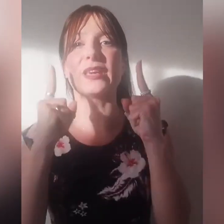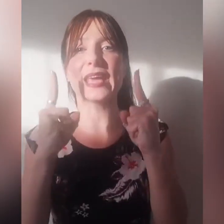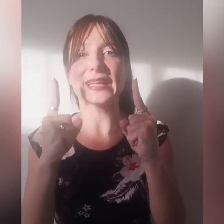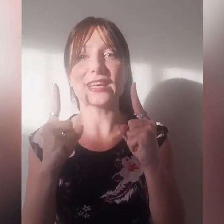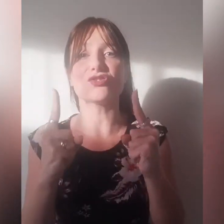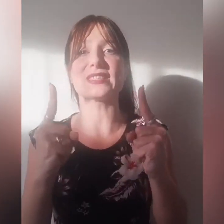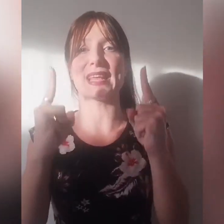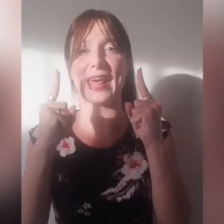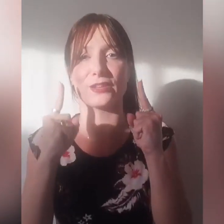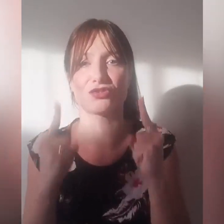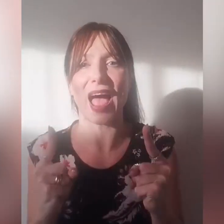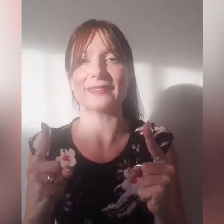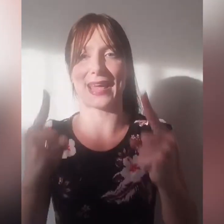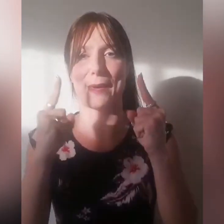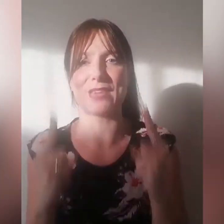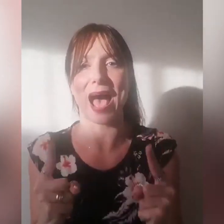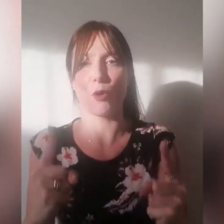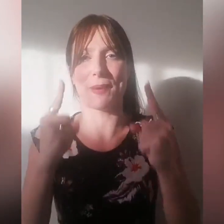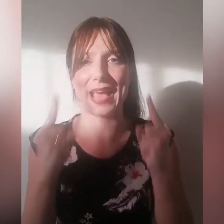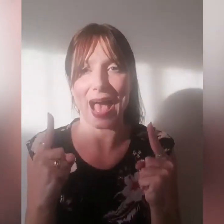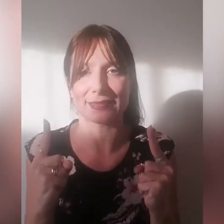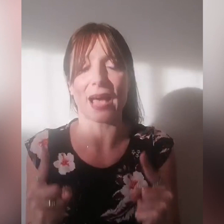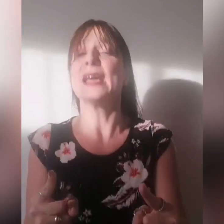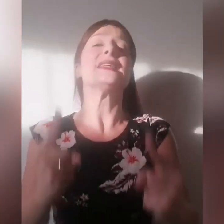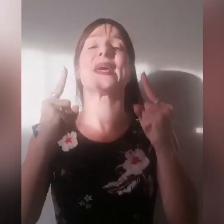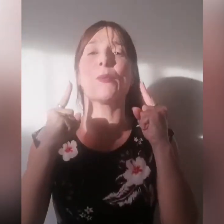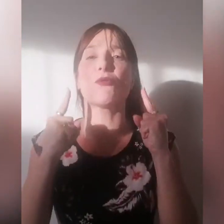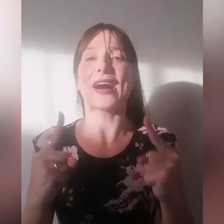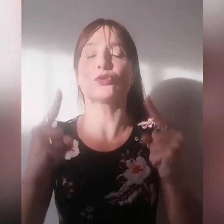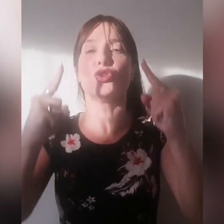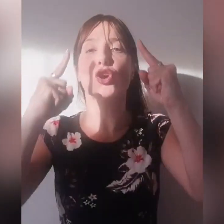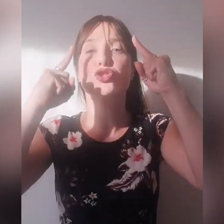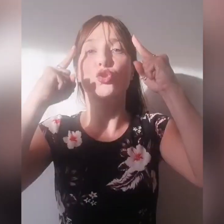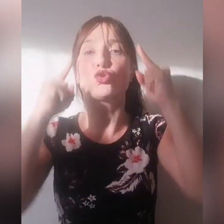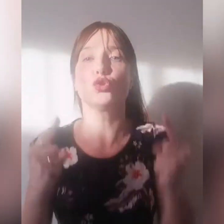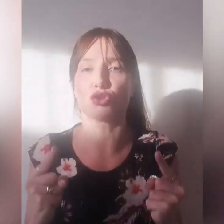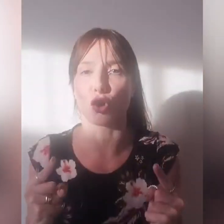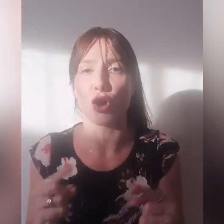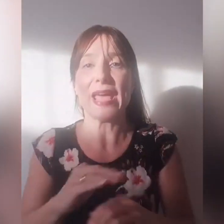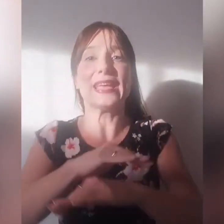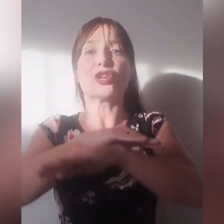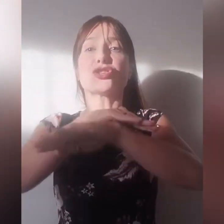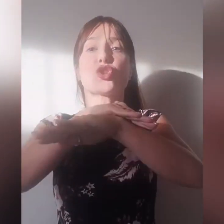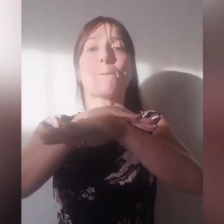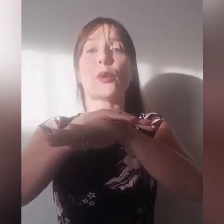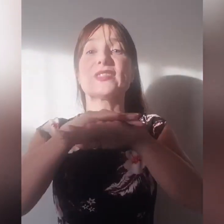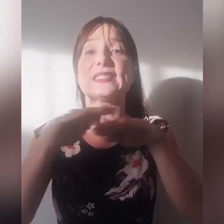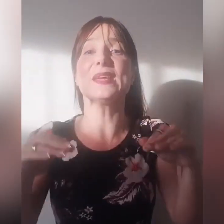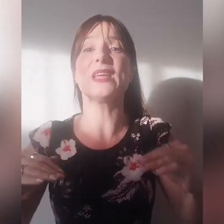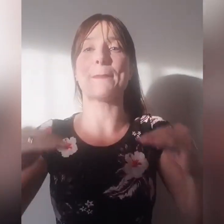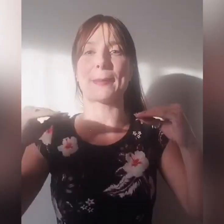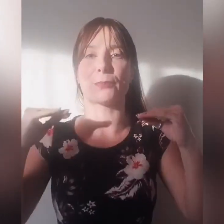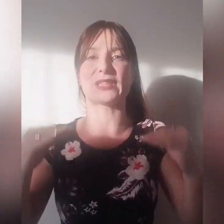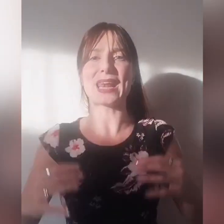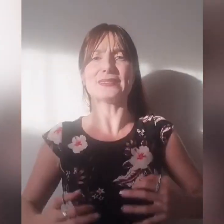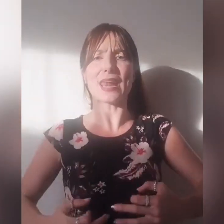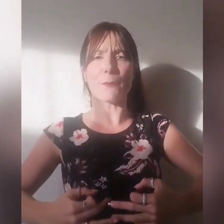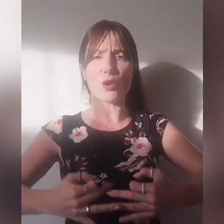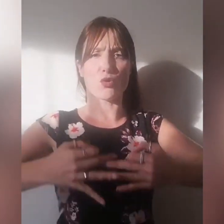chiederci se l'ha lanciata, l'abbiamo pagata, se abbiamo fatto il nostro tutto, il nostro possibile per poter andare poi con